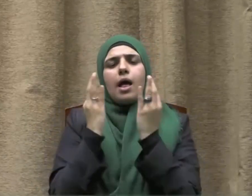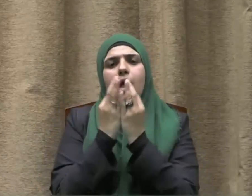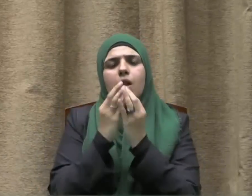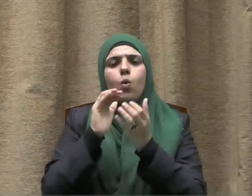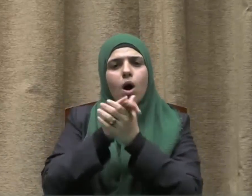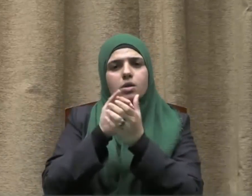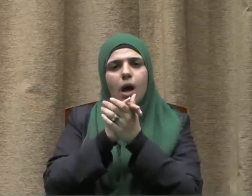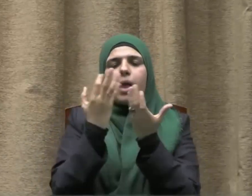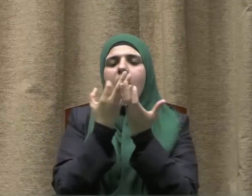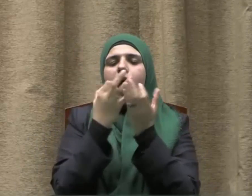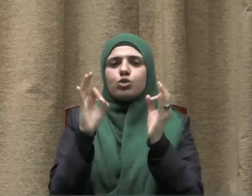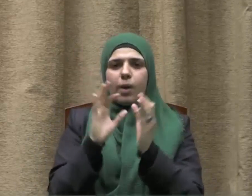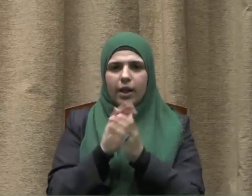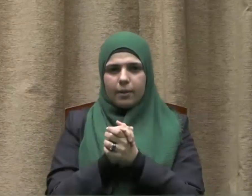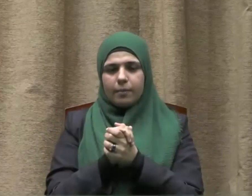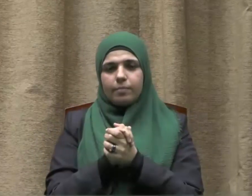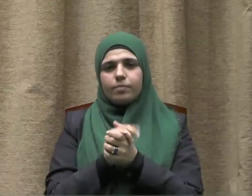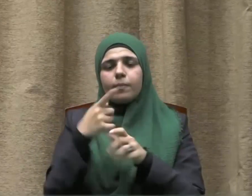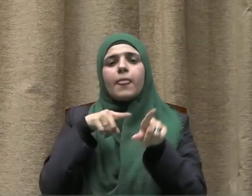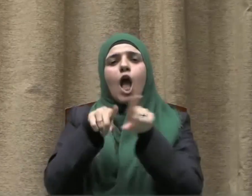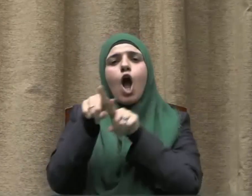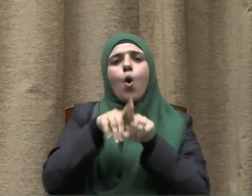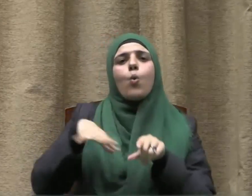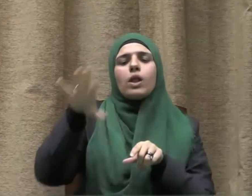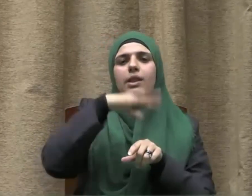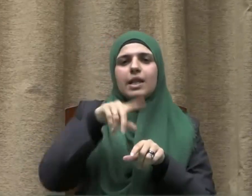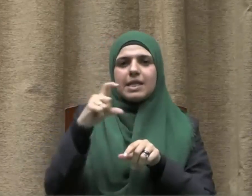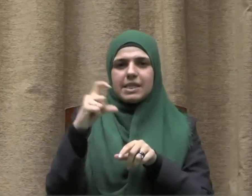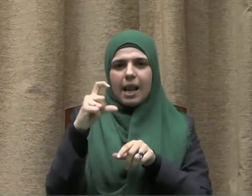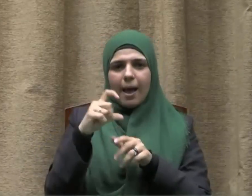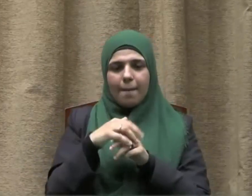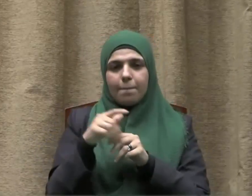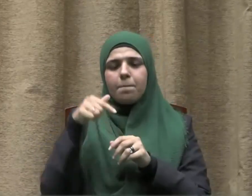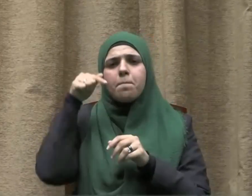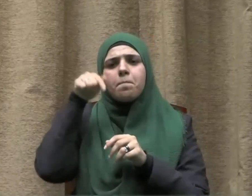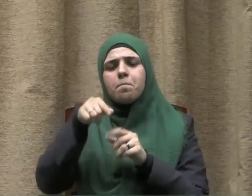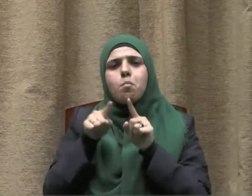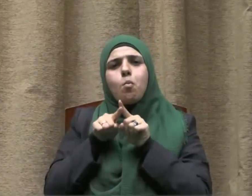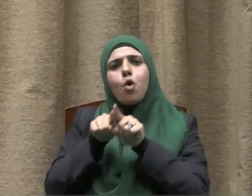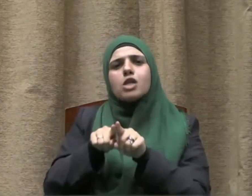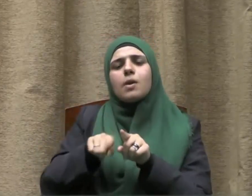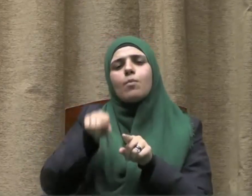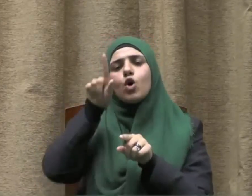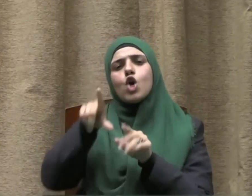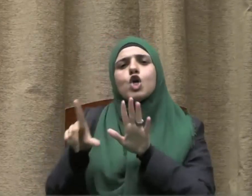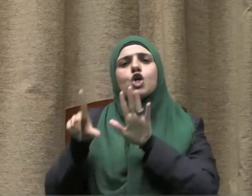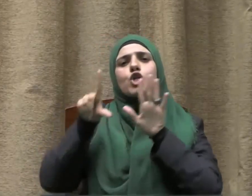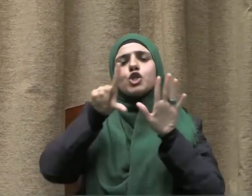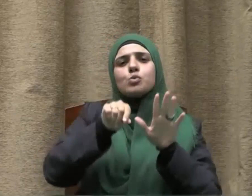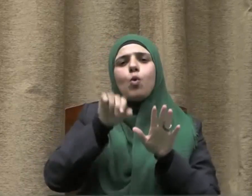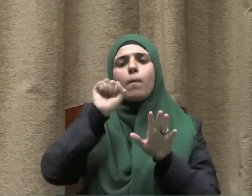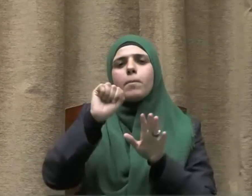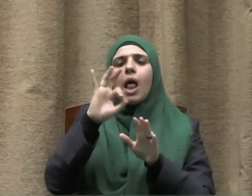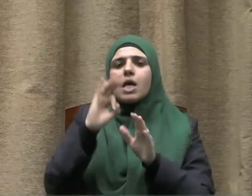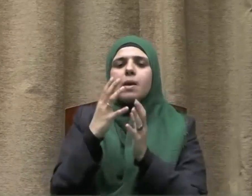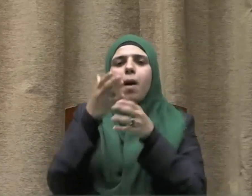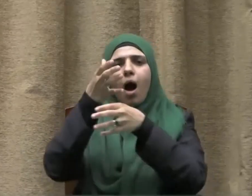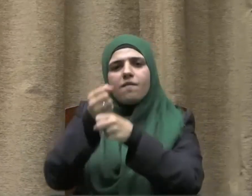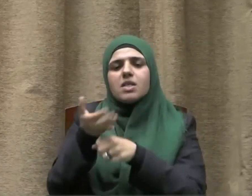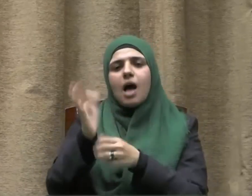وصحبه أجمعين إخوة الإسلام بمناسبة إطلاق أسبوع ترشيد استهلاك